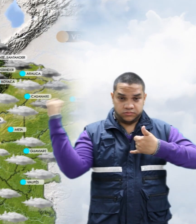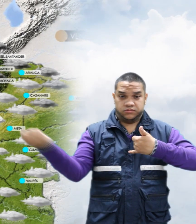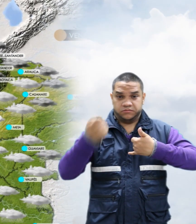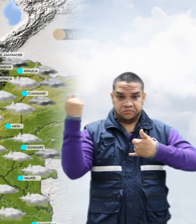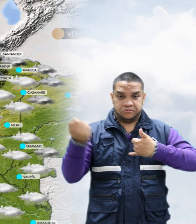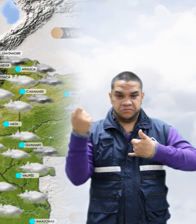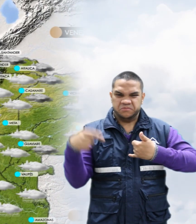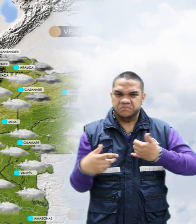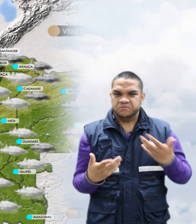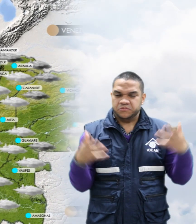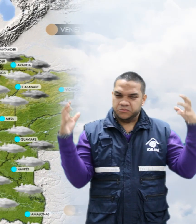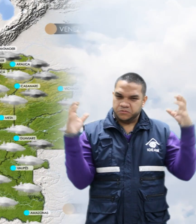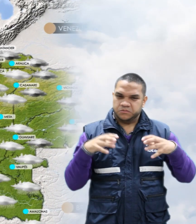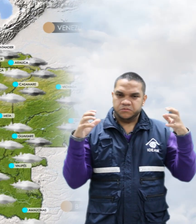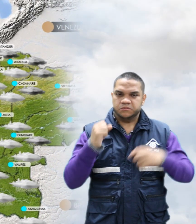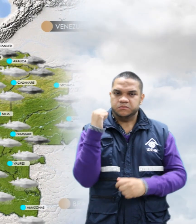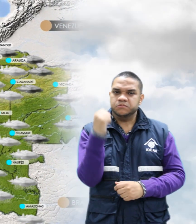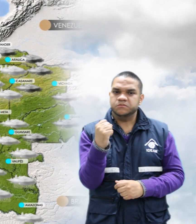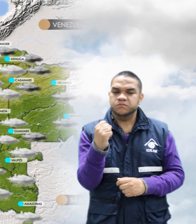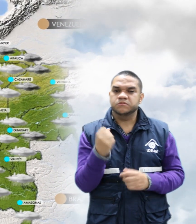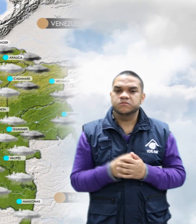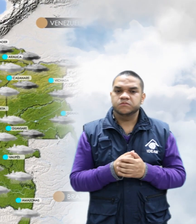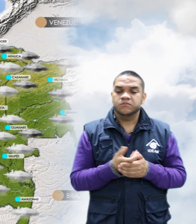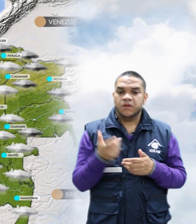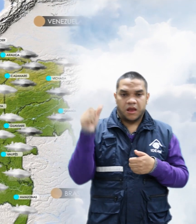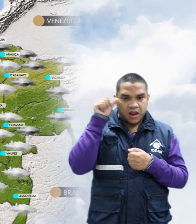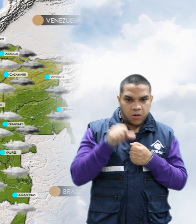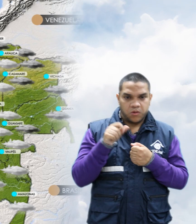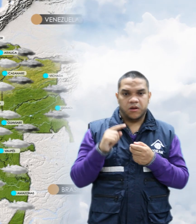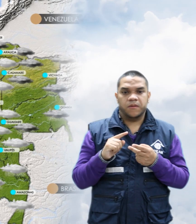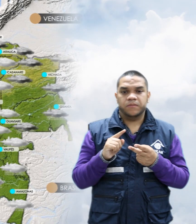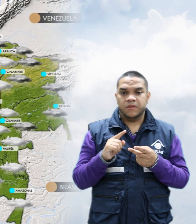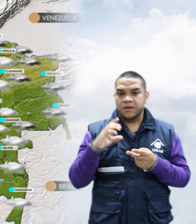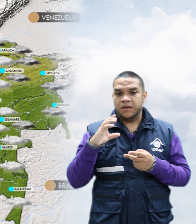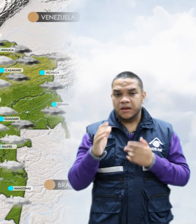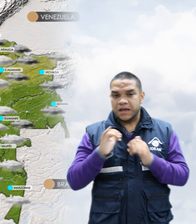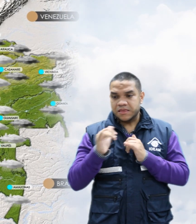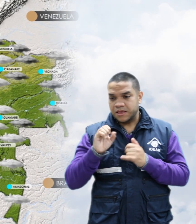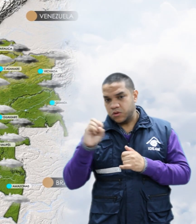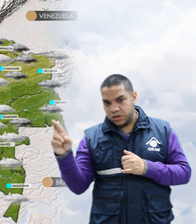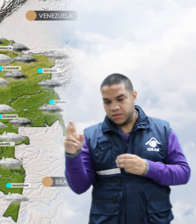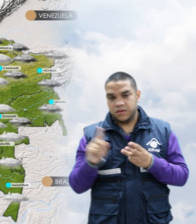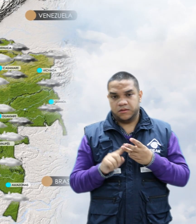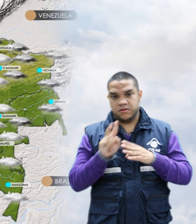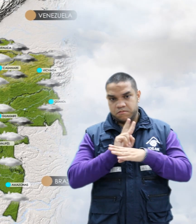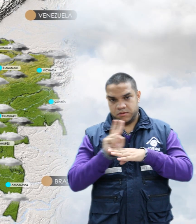se prevé que las lluvias más intensas se presenten en sectores de Arauca, Oriente de Casanare y de Bichada.